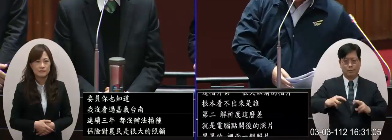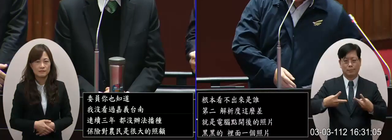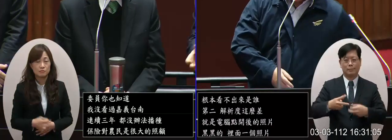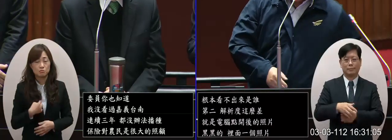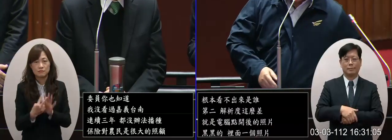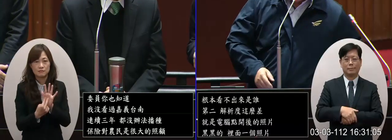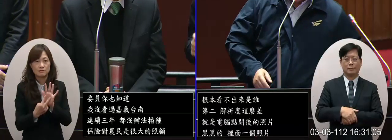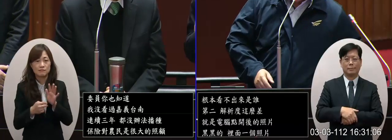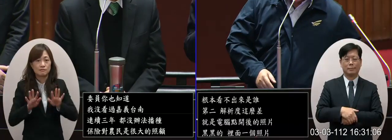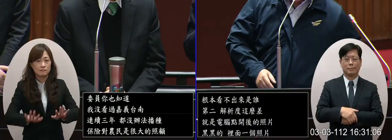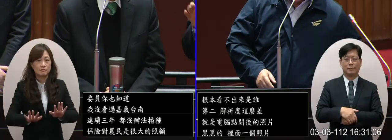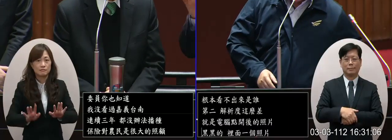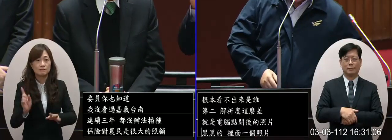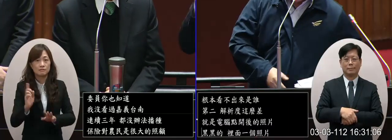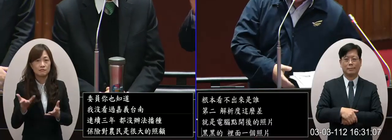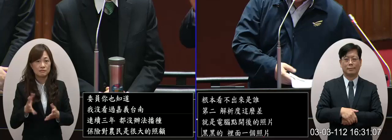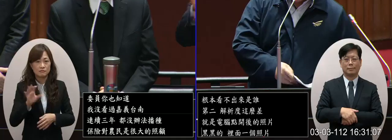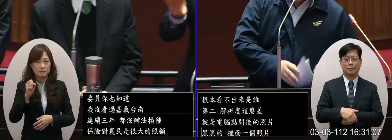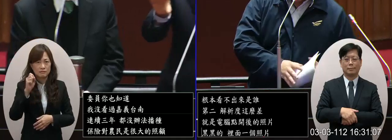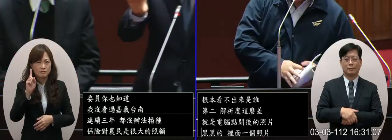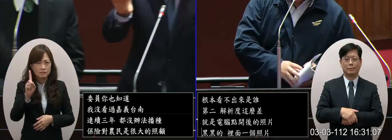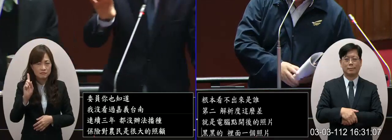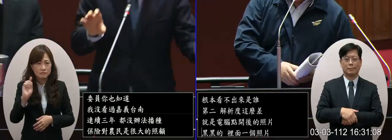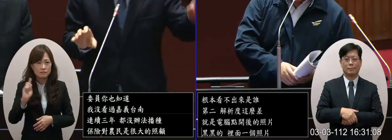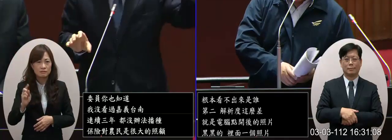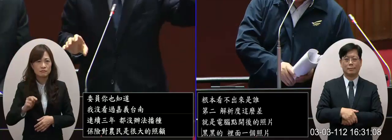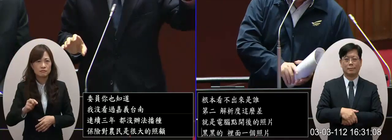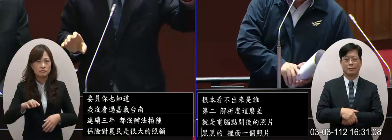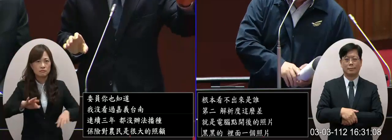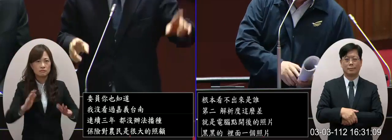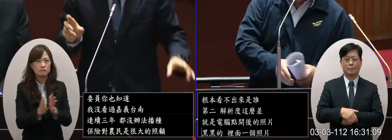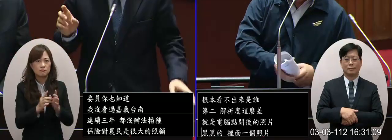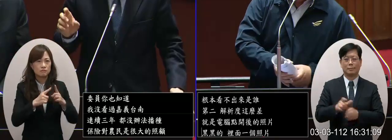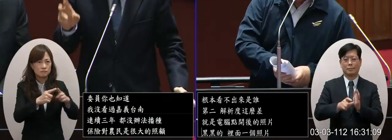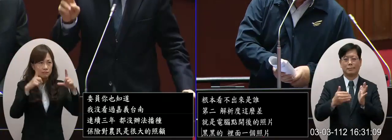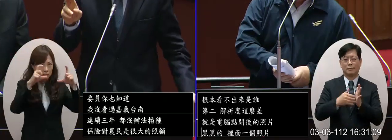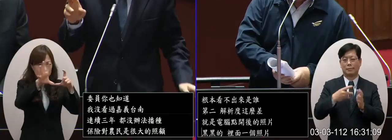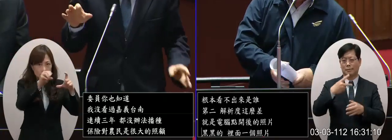我說明一下現在大概這樣有一種就是現場就拍就不會找到